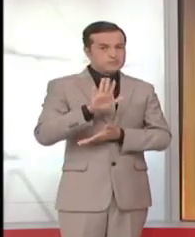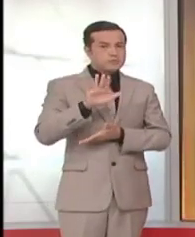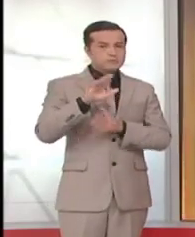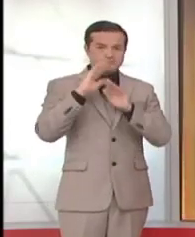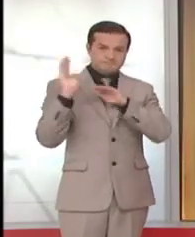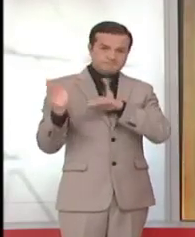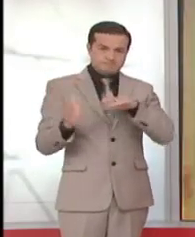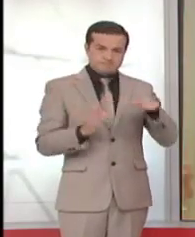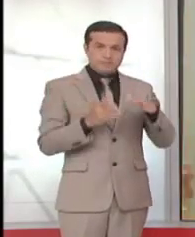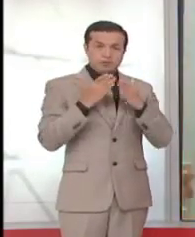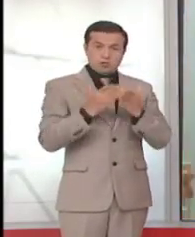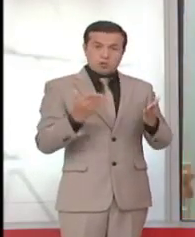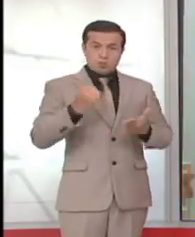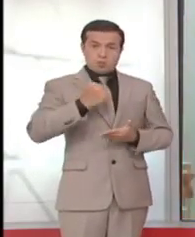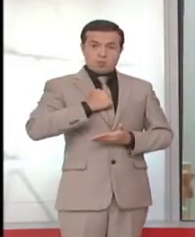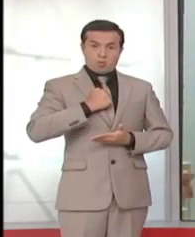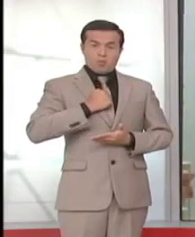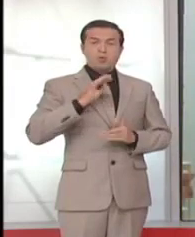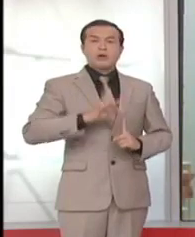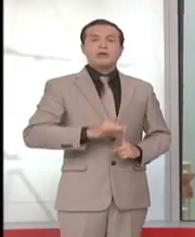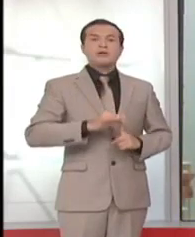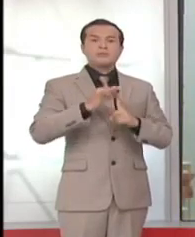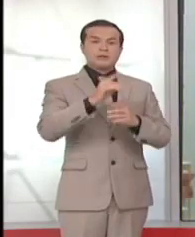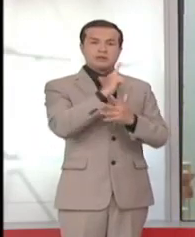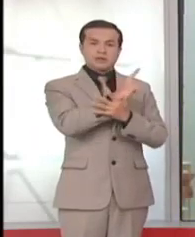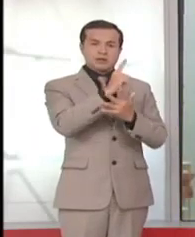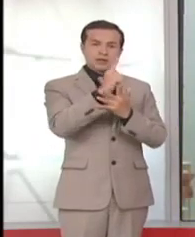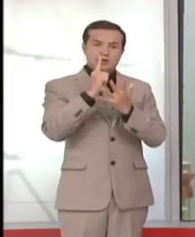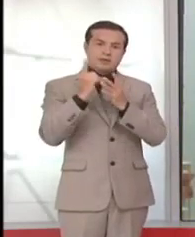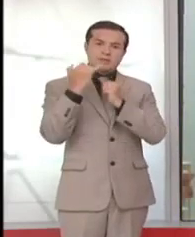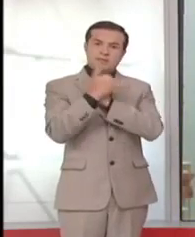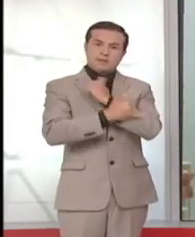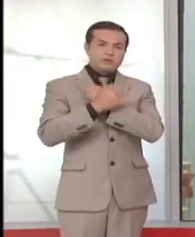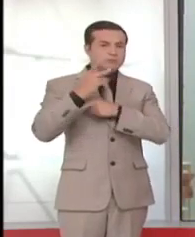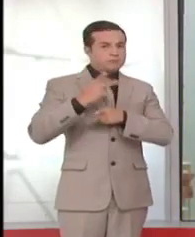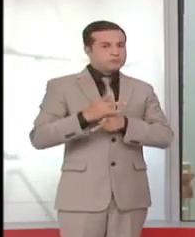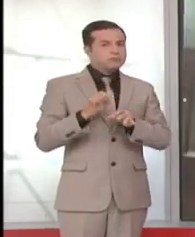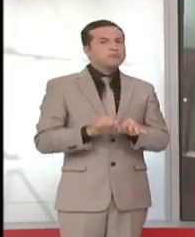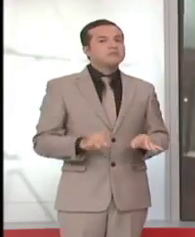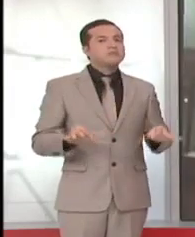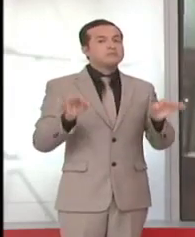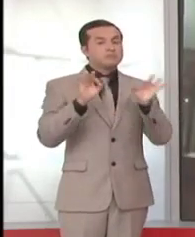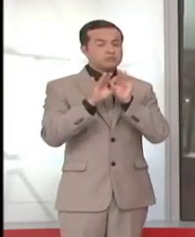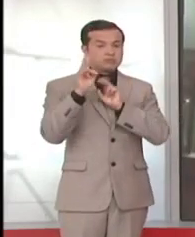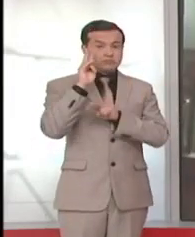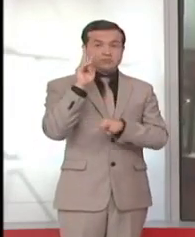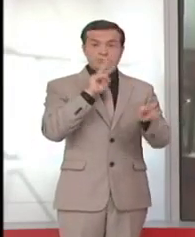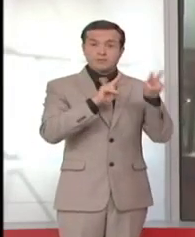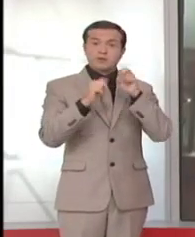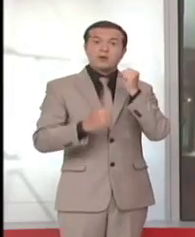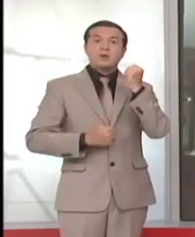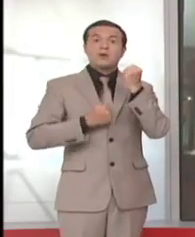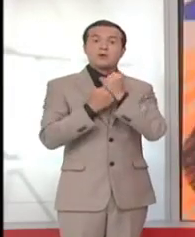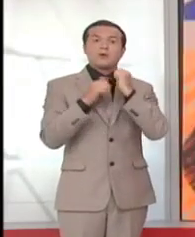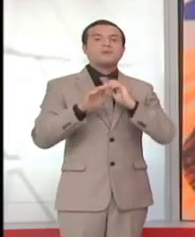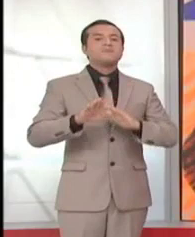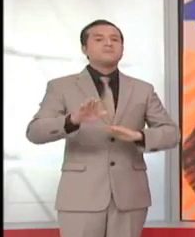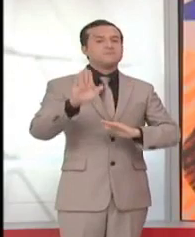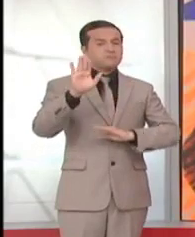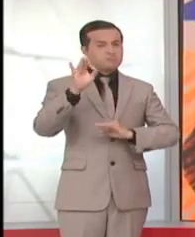de los objetos y artículos patrimoniales de cada una de las naciones es parte de un análisis que fortalecerá los pactos firmados. Es porque